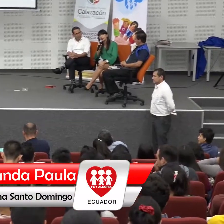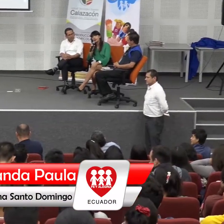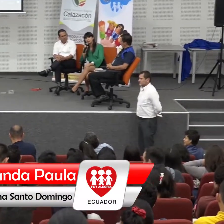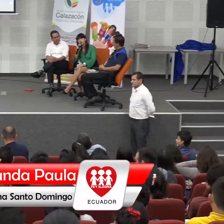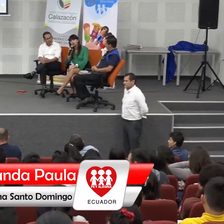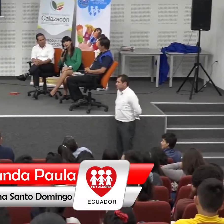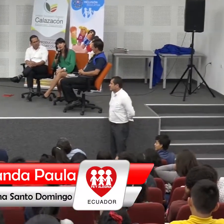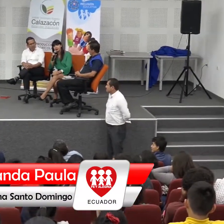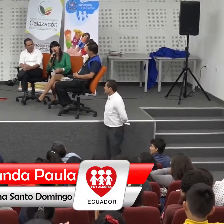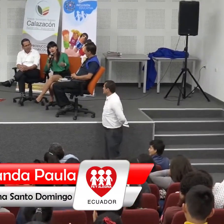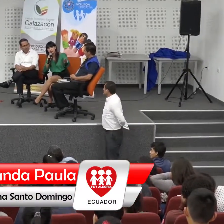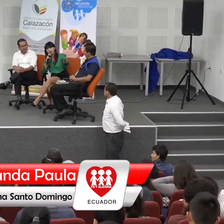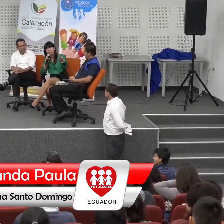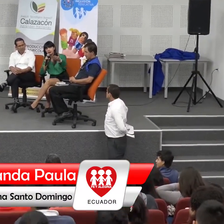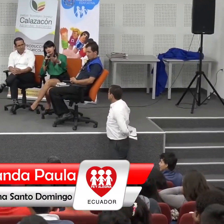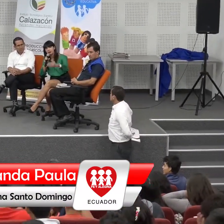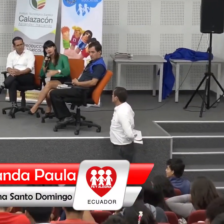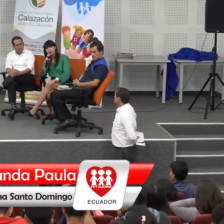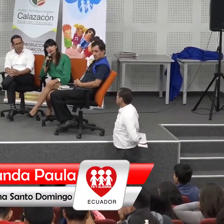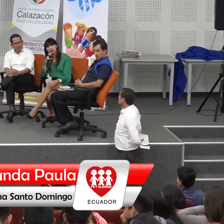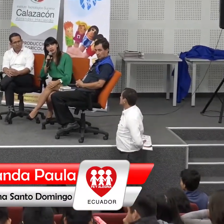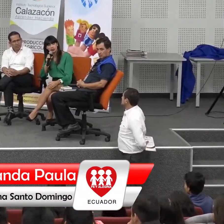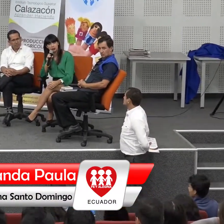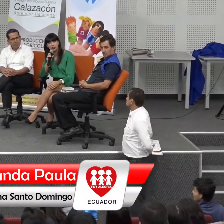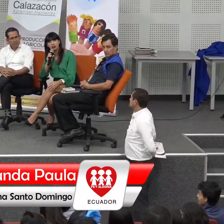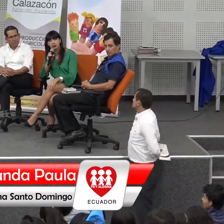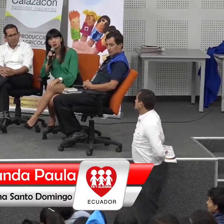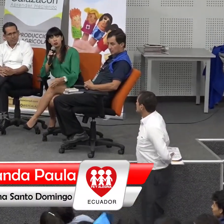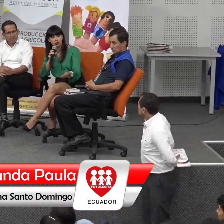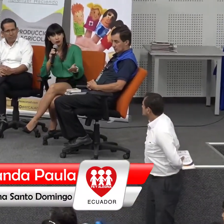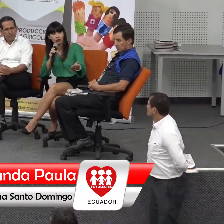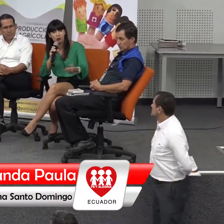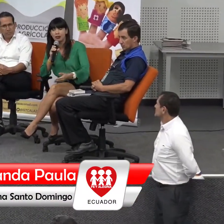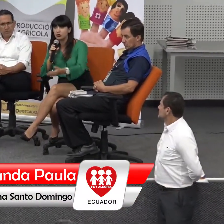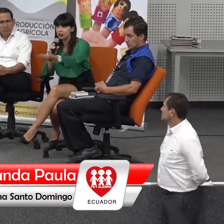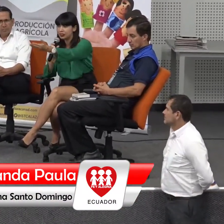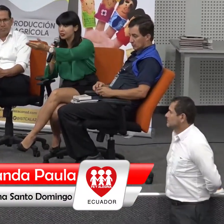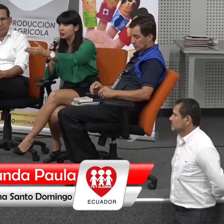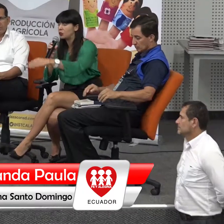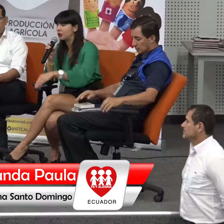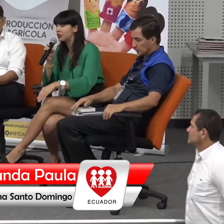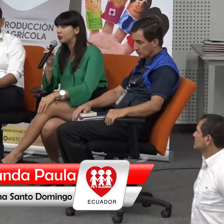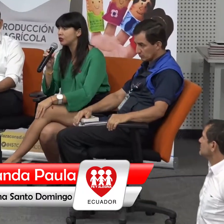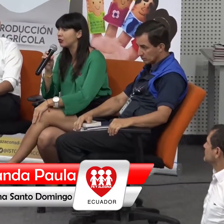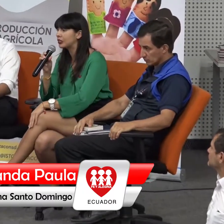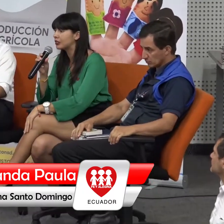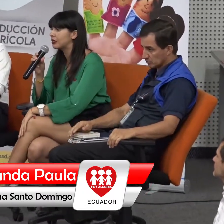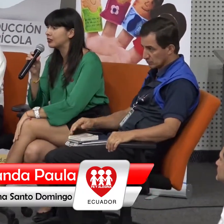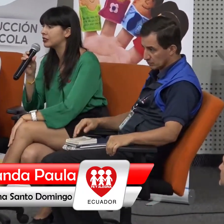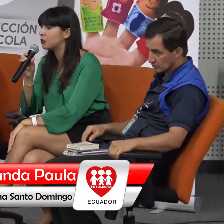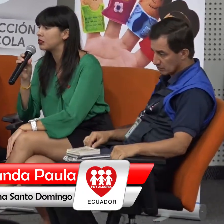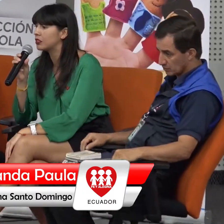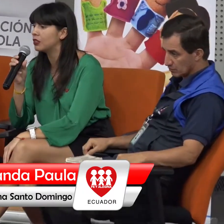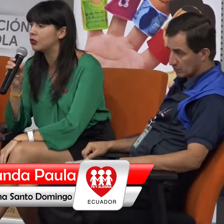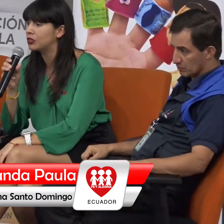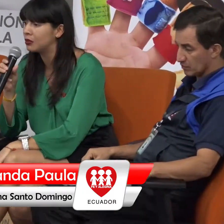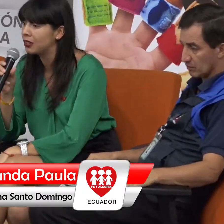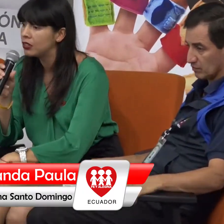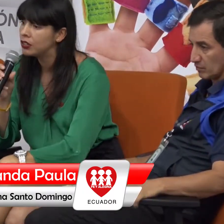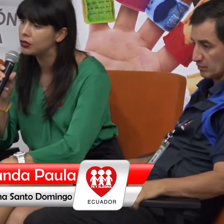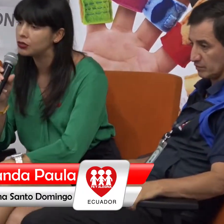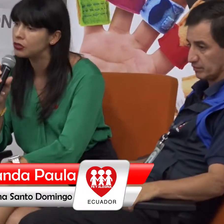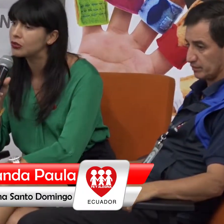responsabilidad de todos el hecho de que ustedes compañeros que están aquí en el instituto están formándose que tienen compañeros ahora que tienen discapacidad